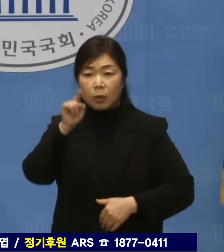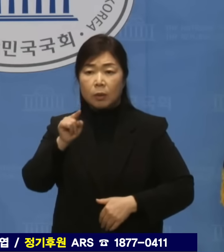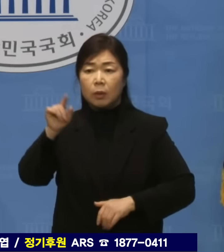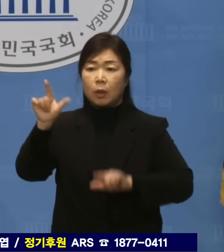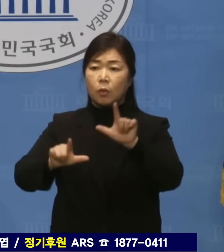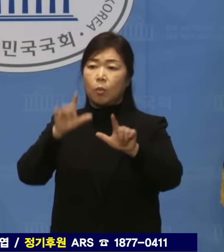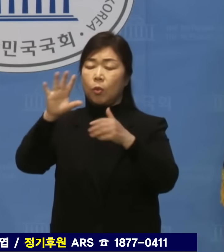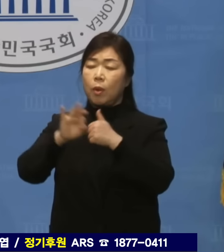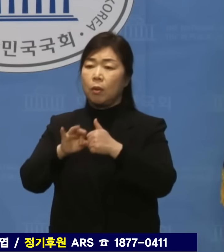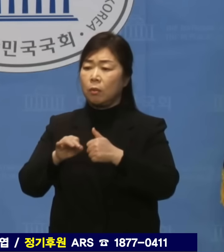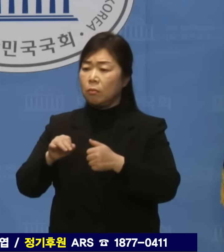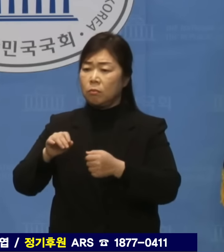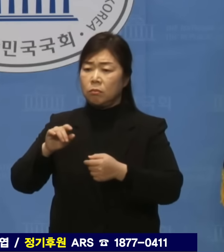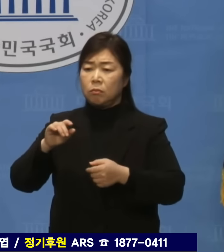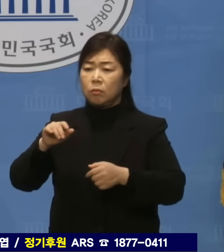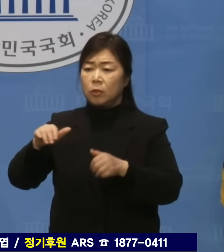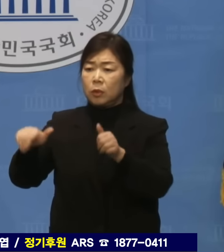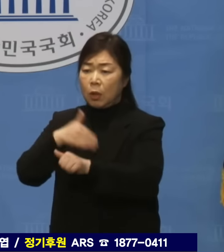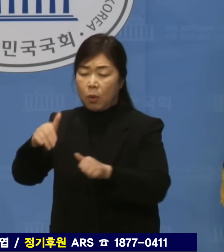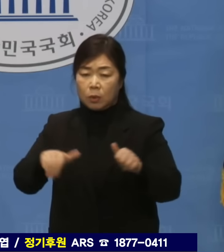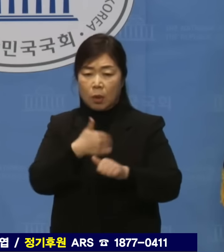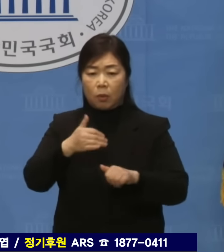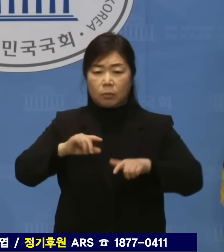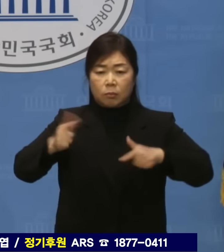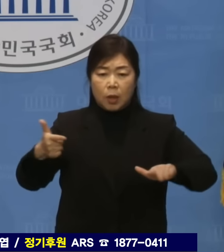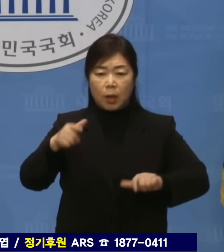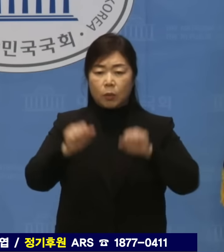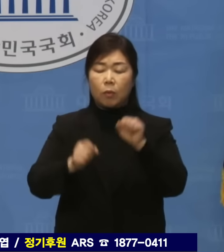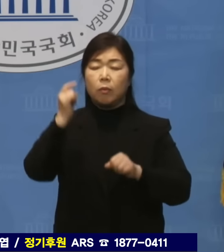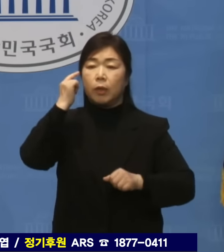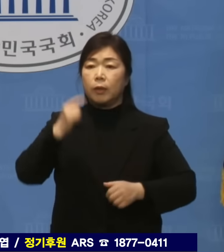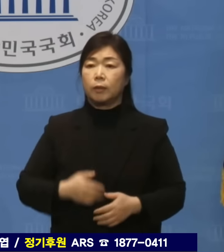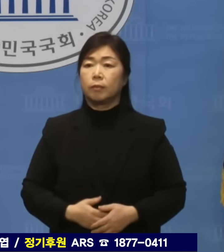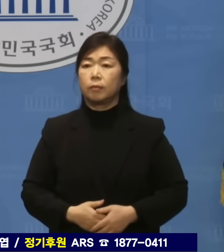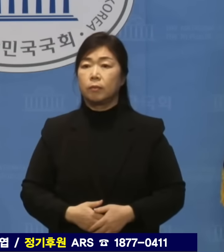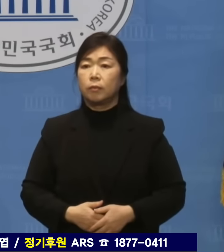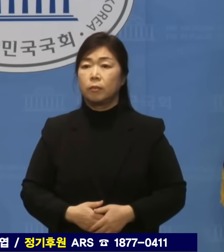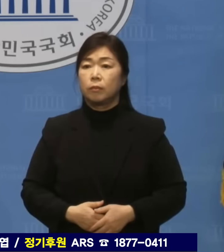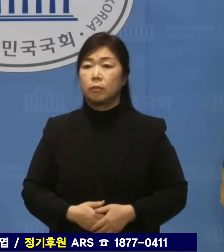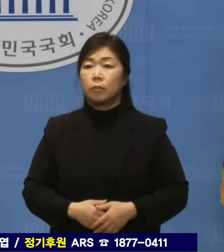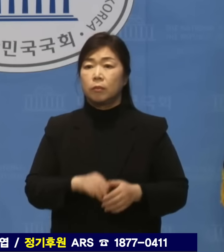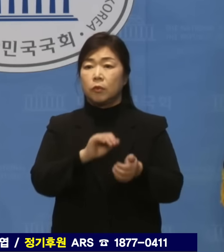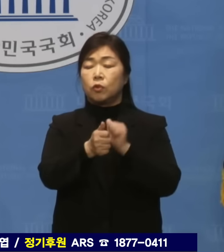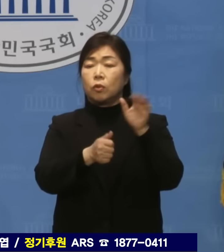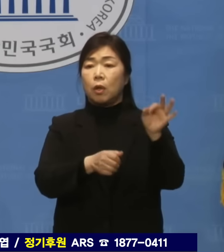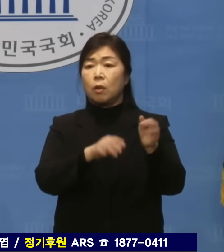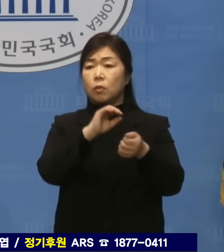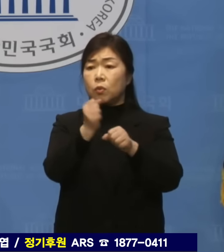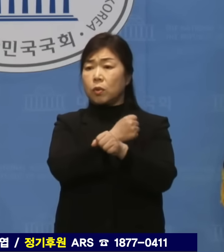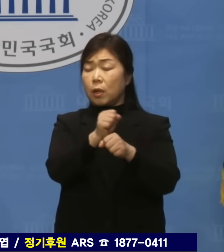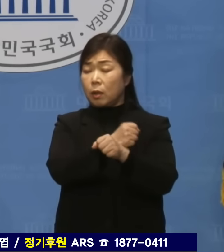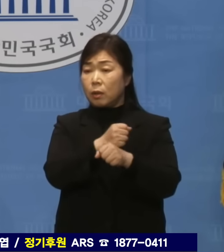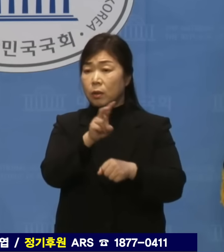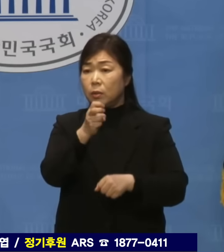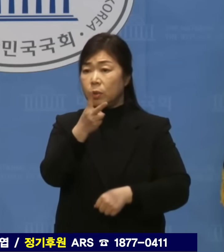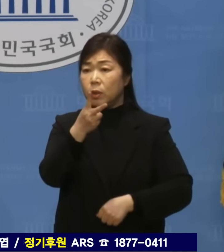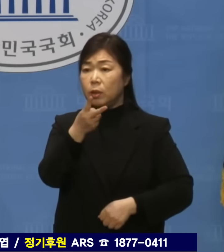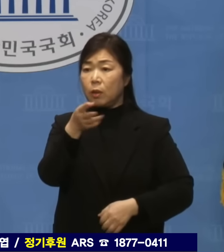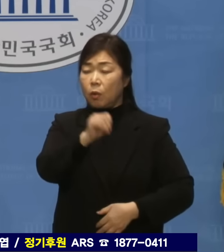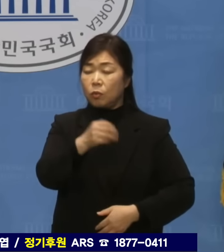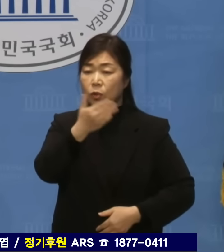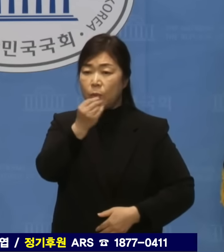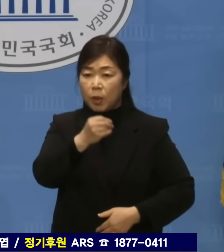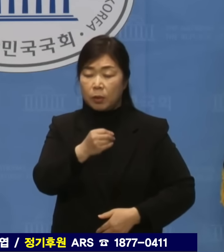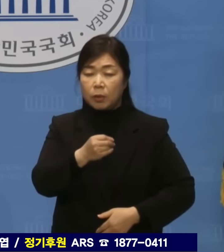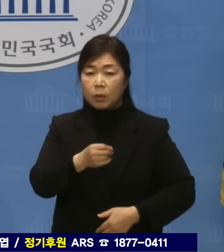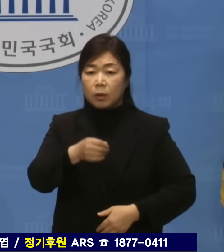주가 조작과 관련해 김건희 여사와 윤 대통령의 장모 최은순씨가 22억 9천만원의 이익을 얻었다는 검찰